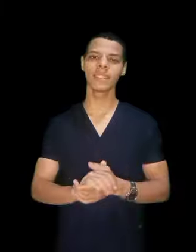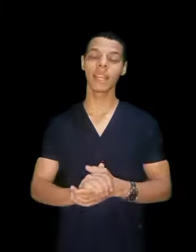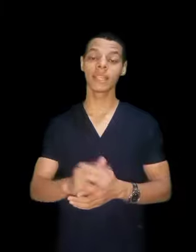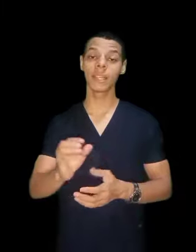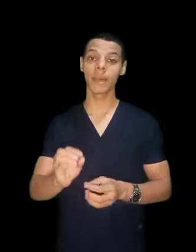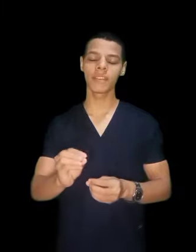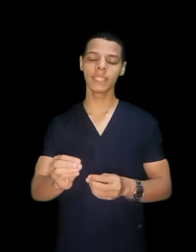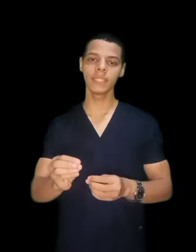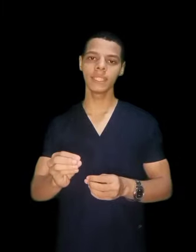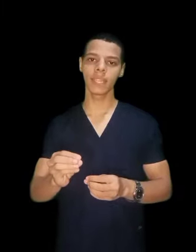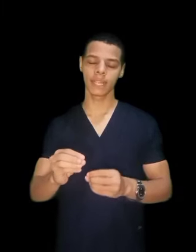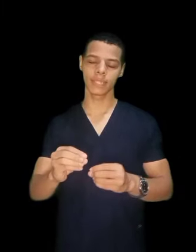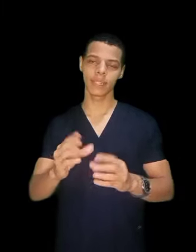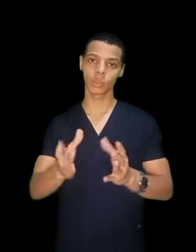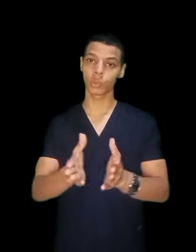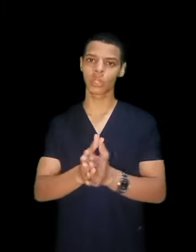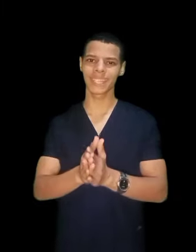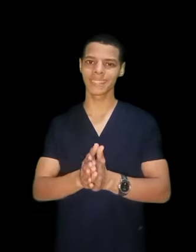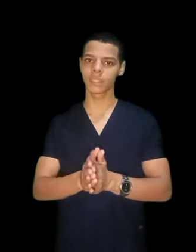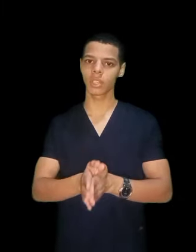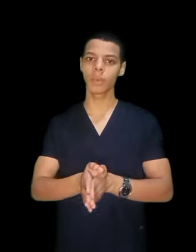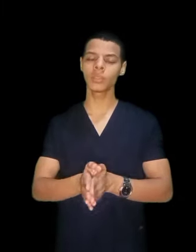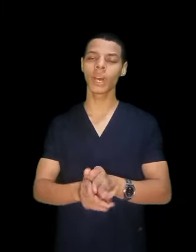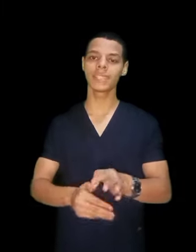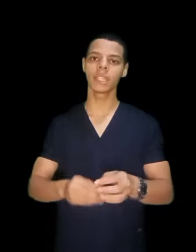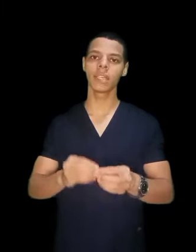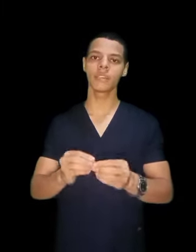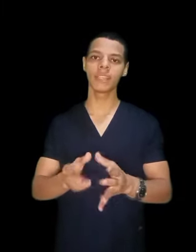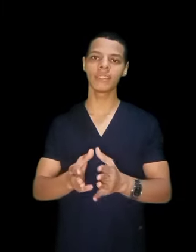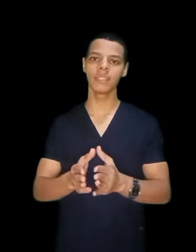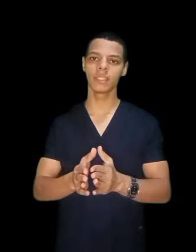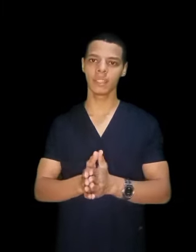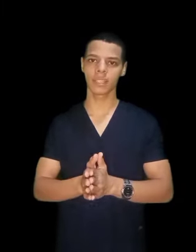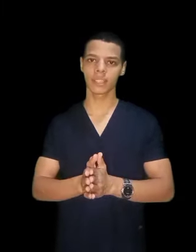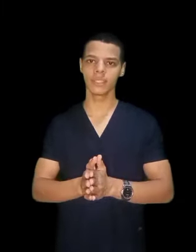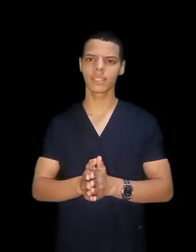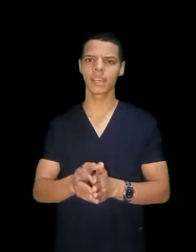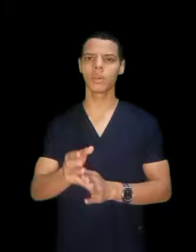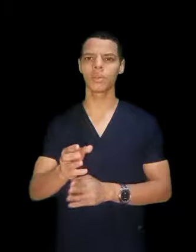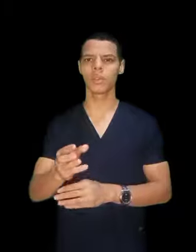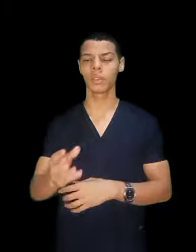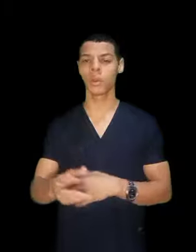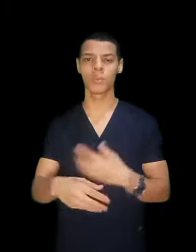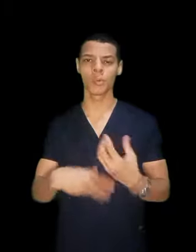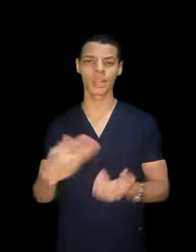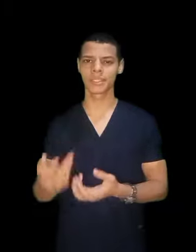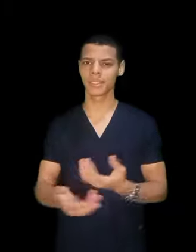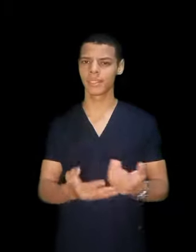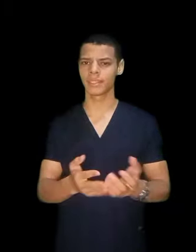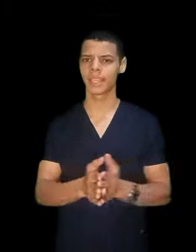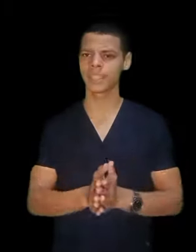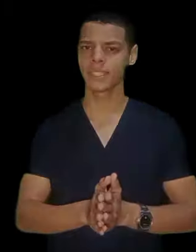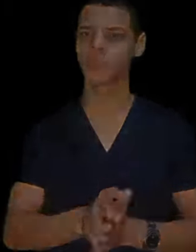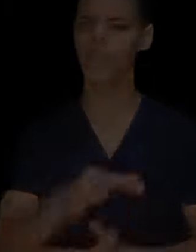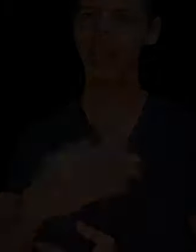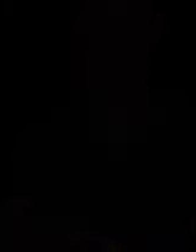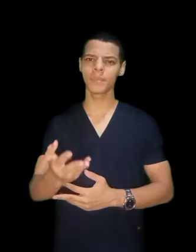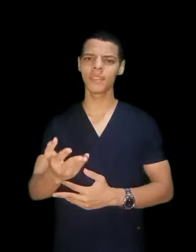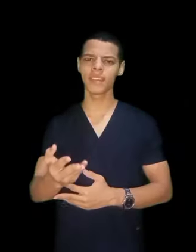ايه تانى عندنا بقى فني عندنا دكتور التغدير طبعا وعندنا فني التغدير او ان هو ممرض التغدير تسميه